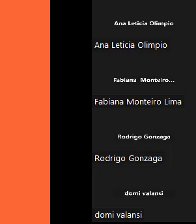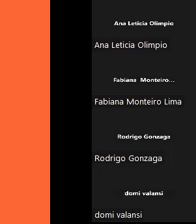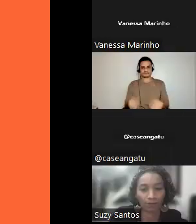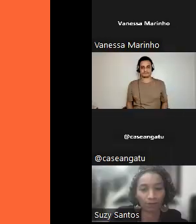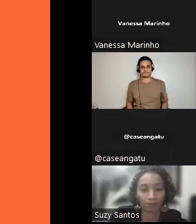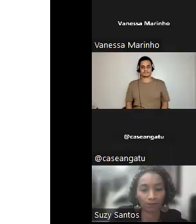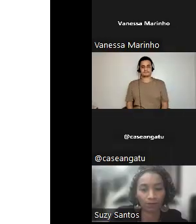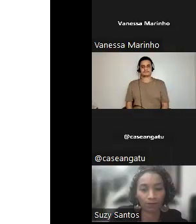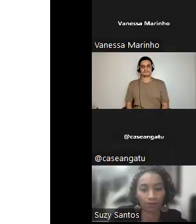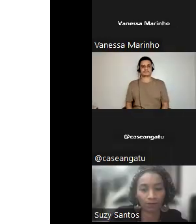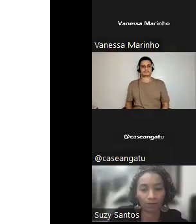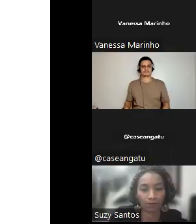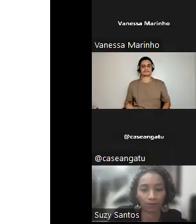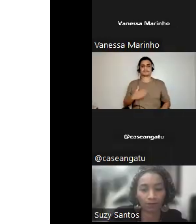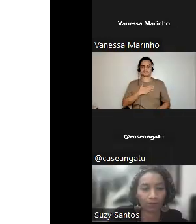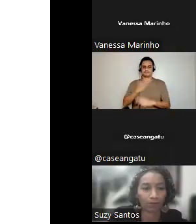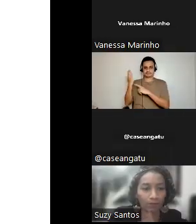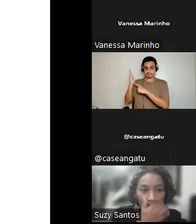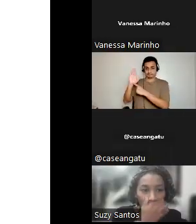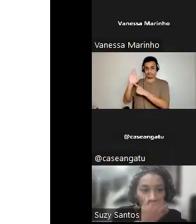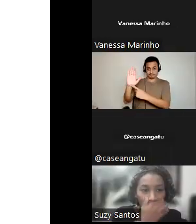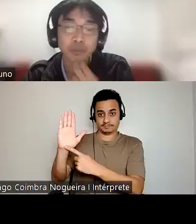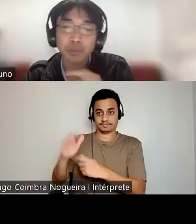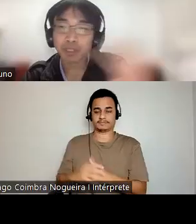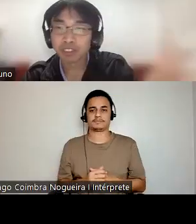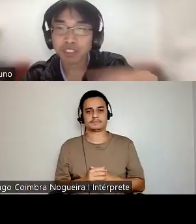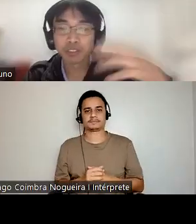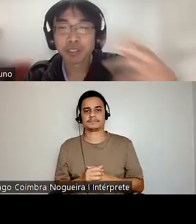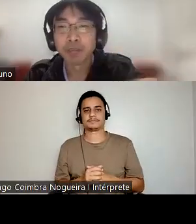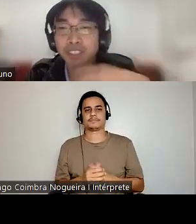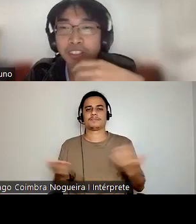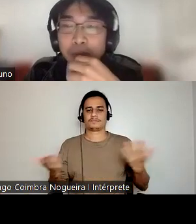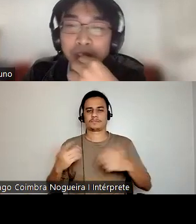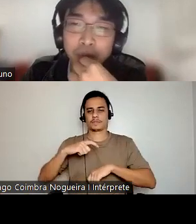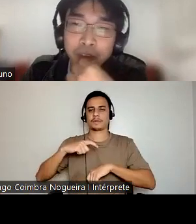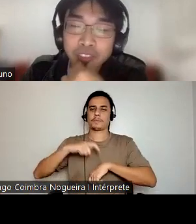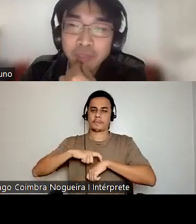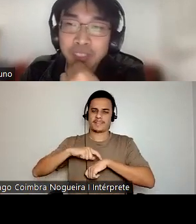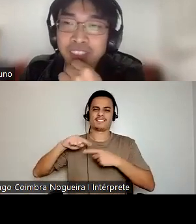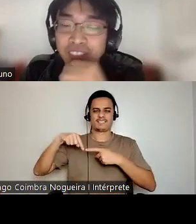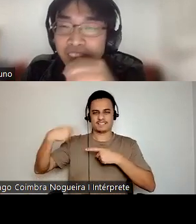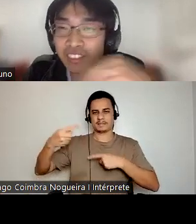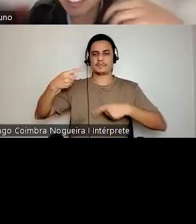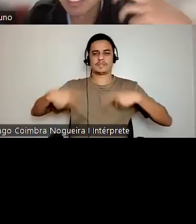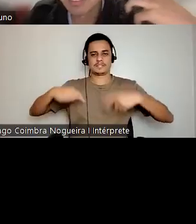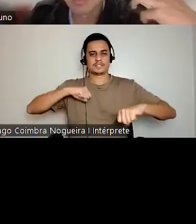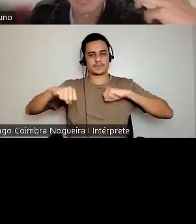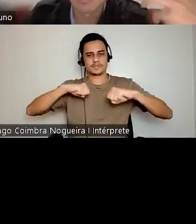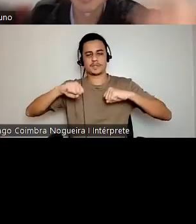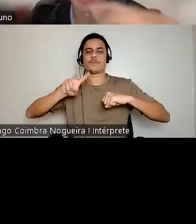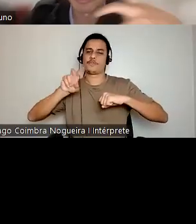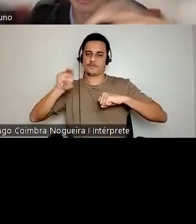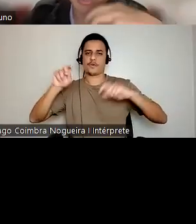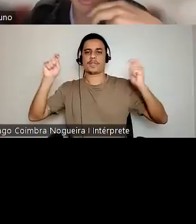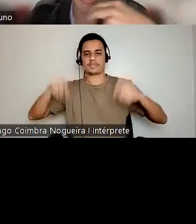Bom, então, a minha apresentação, no momento acho que do debate eu vou poder aprofundar mais na